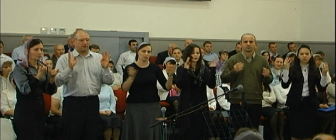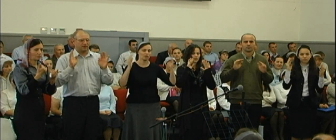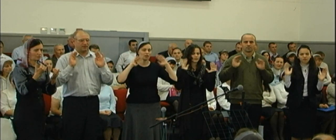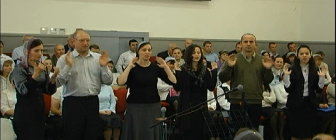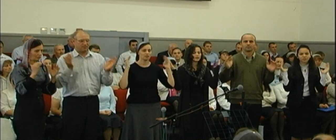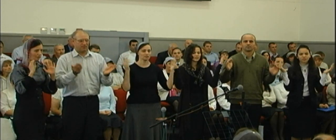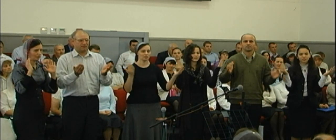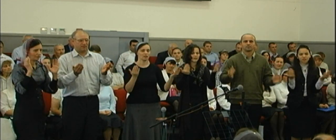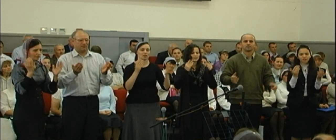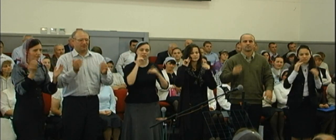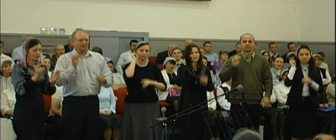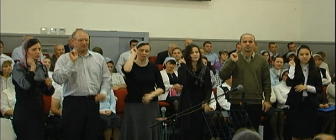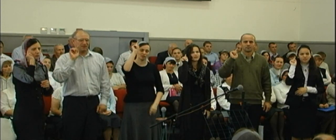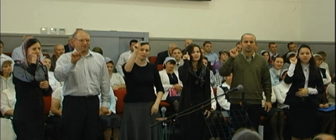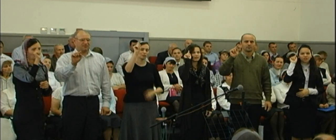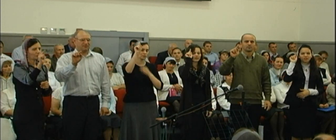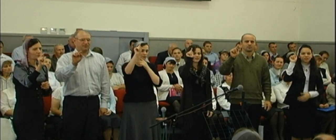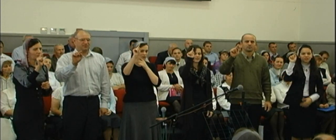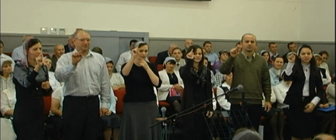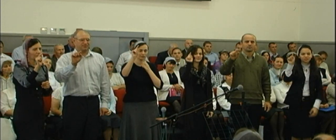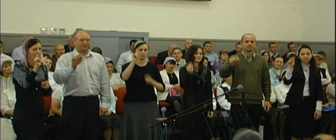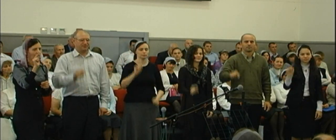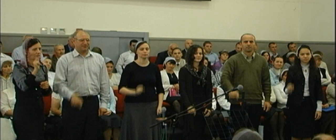хоры ангелов тогда